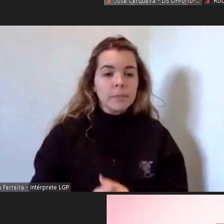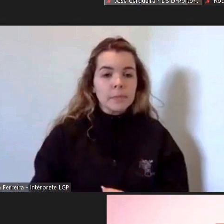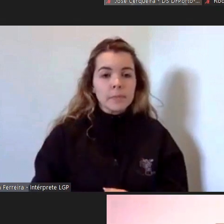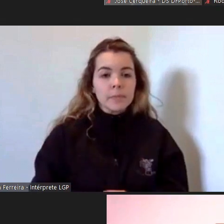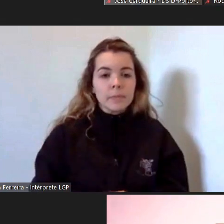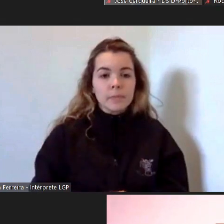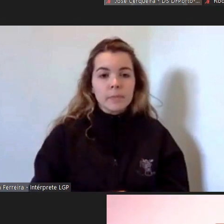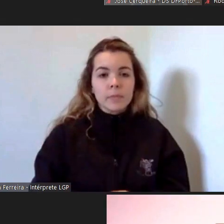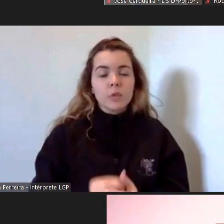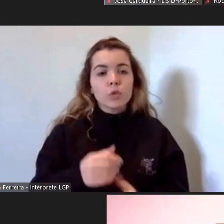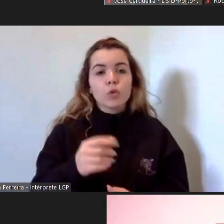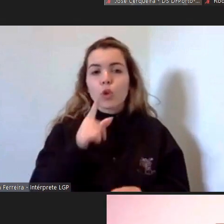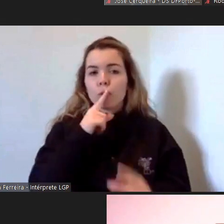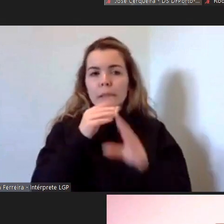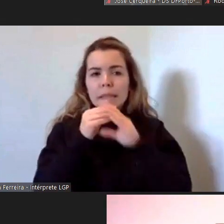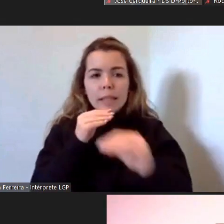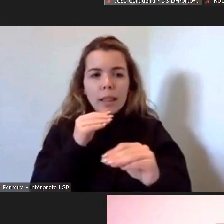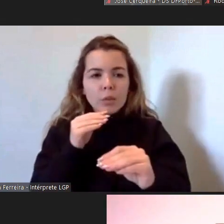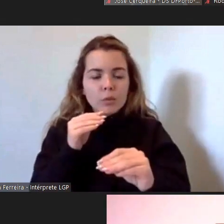está sem microfone